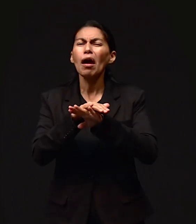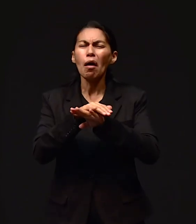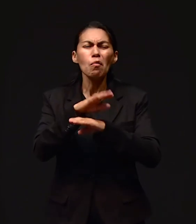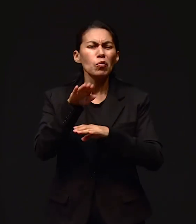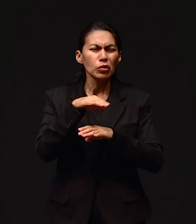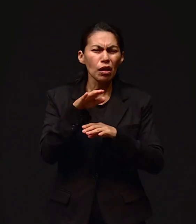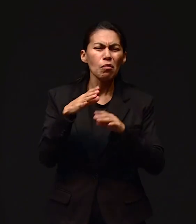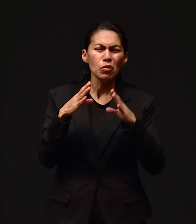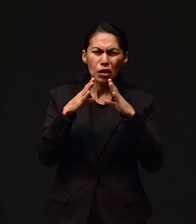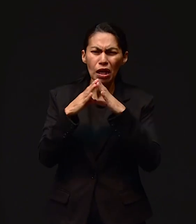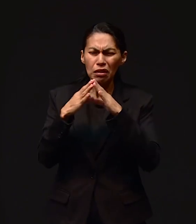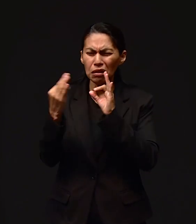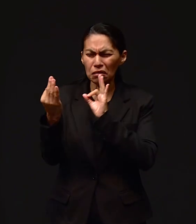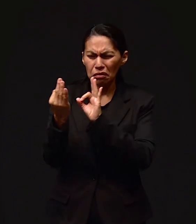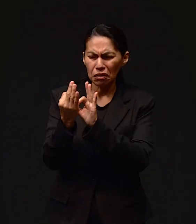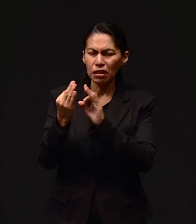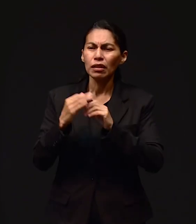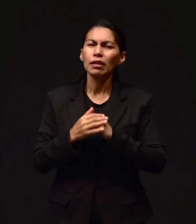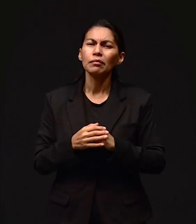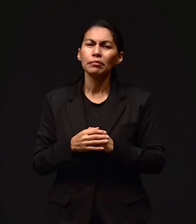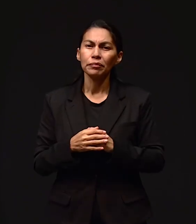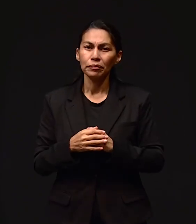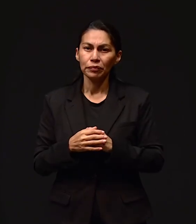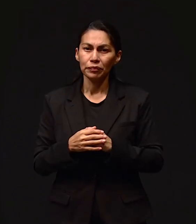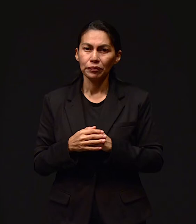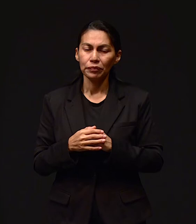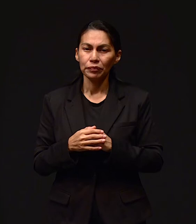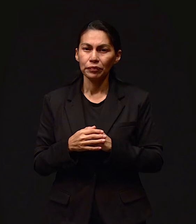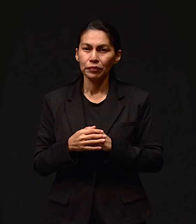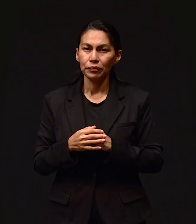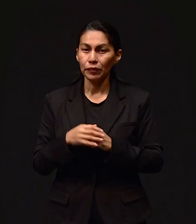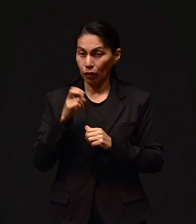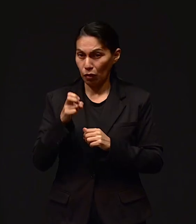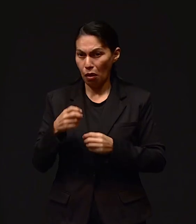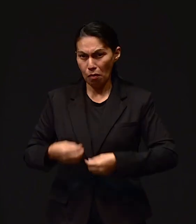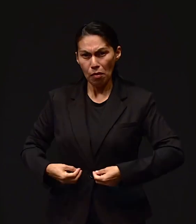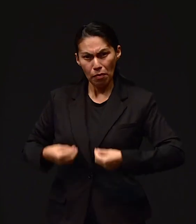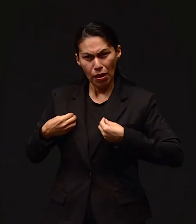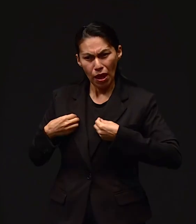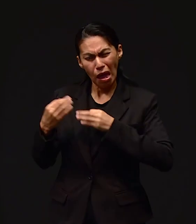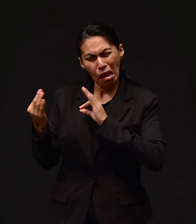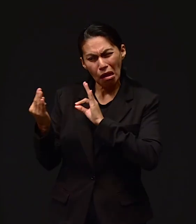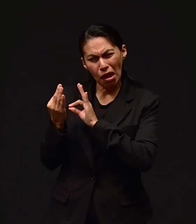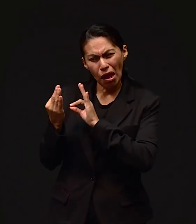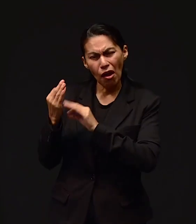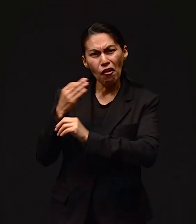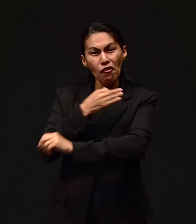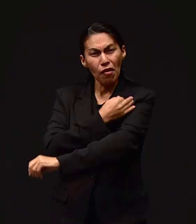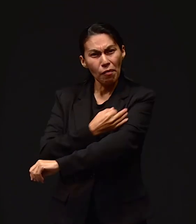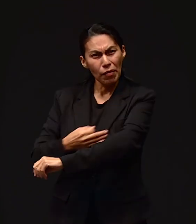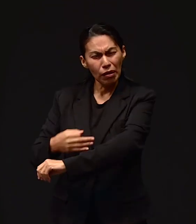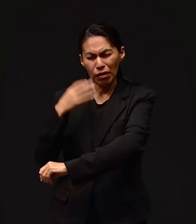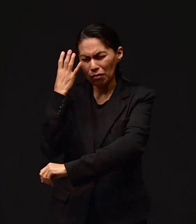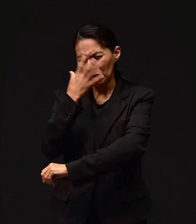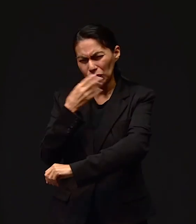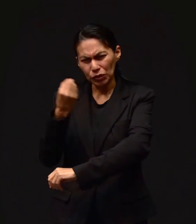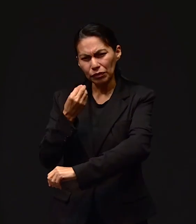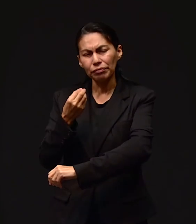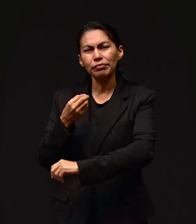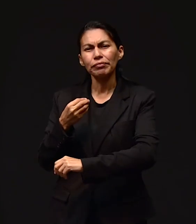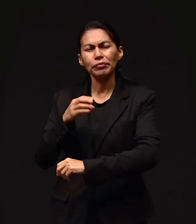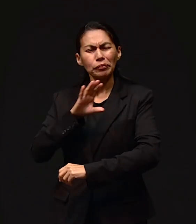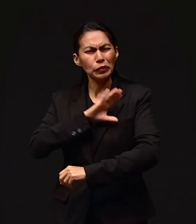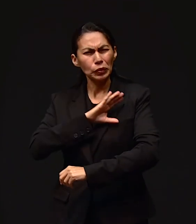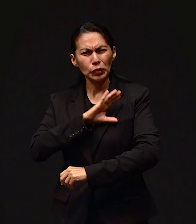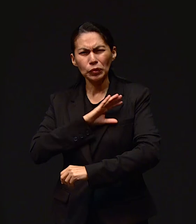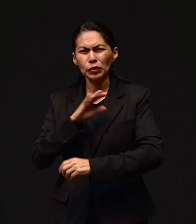lugar más cercano, aquí a la universidad. Y entonces, vivía cerca de nosotros una familia muy linda, por